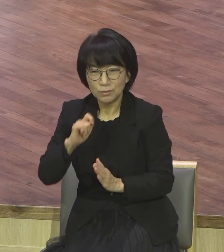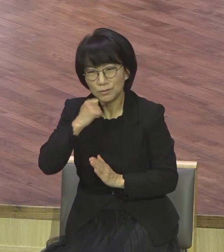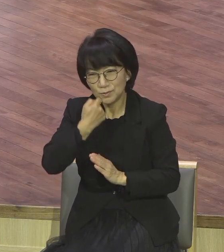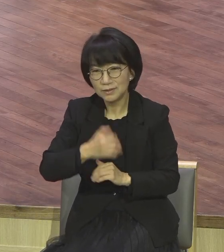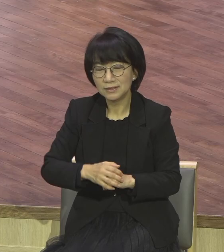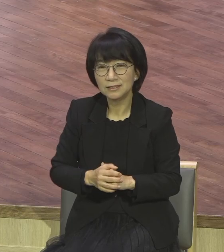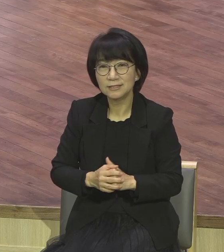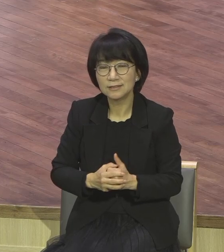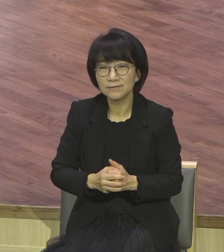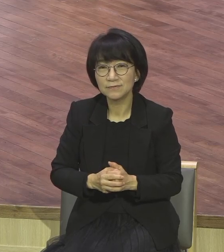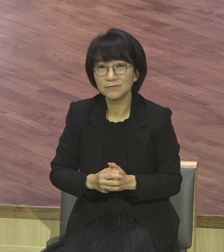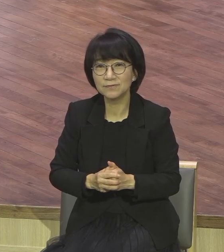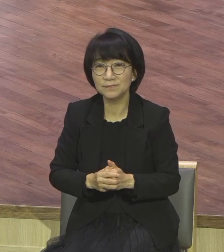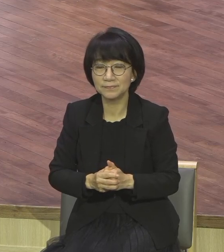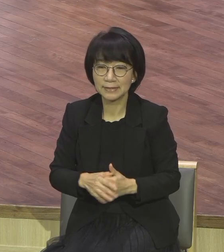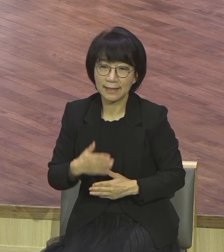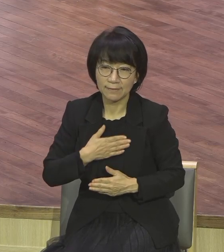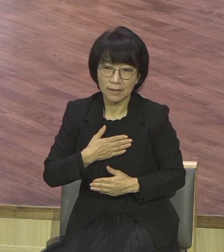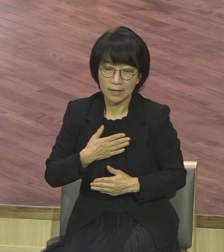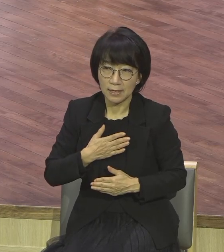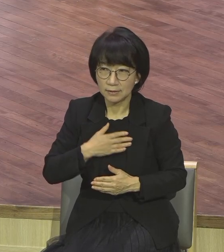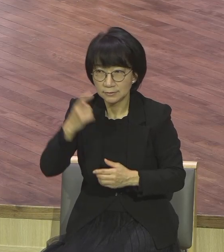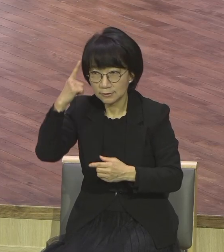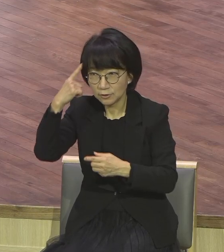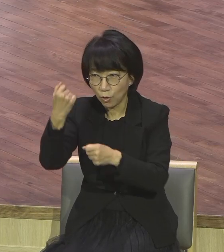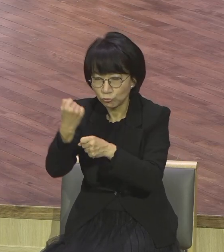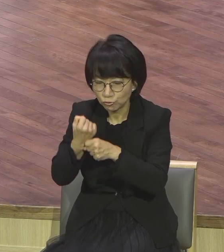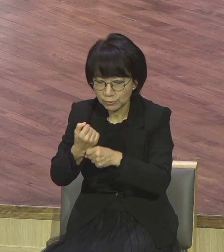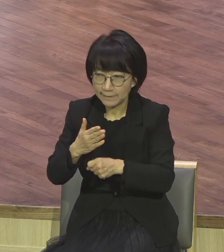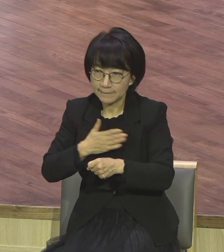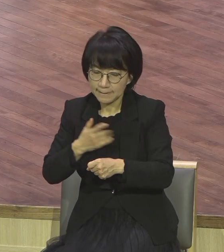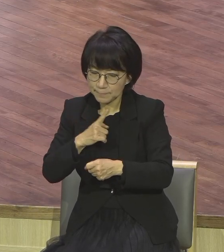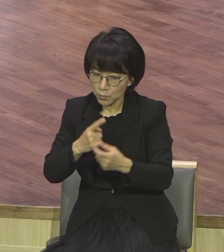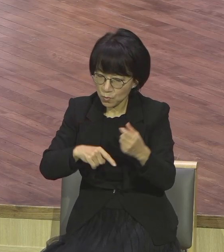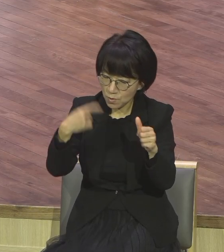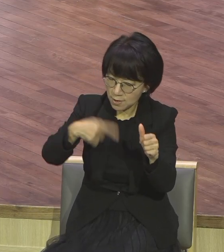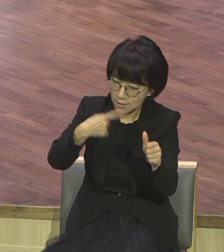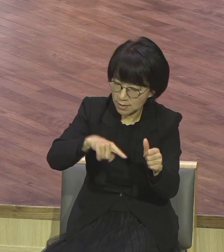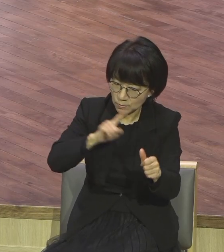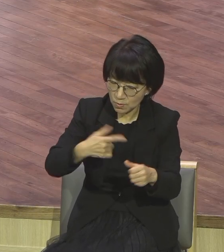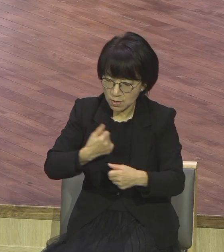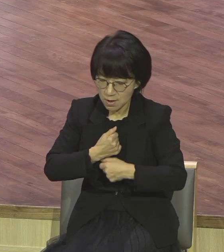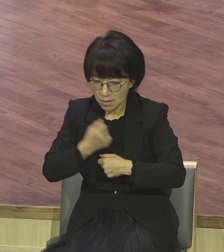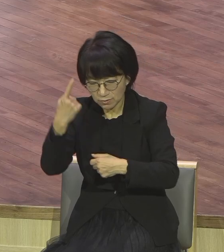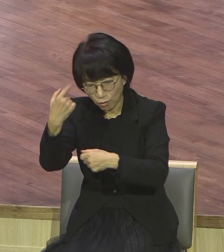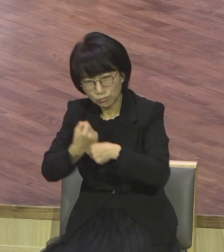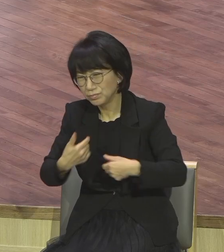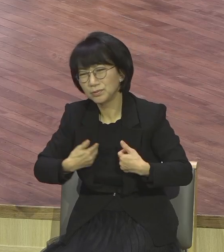자꾸 내가 부각된다 내가 자 주께서 역사하시면